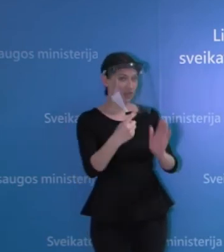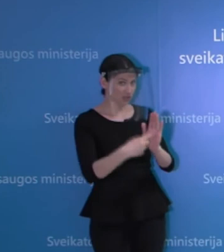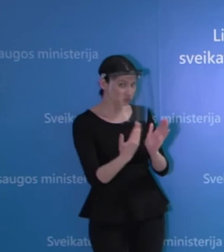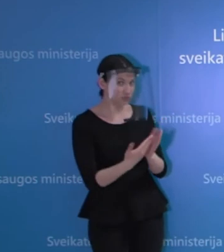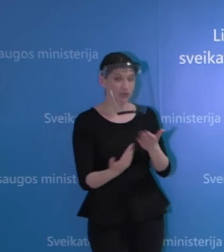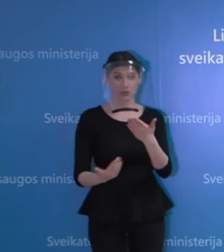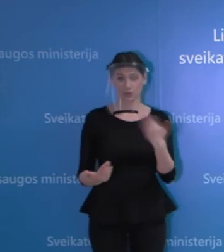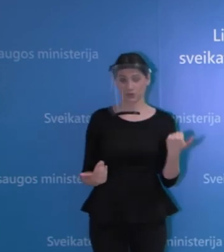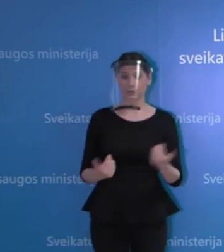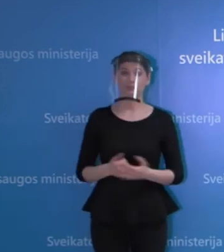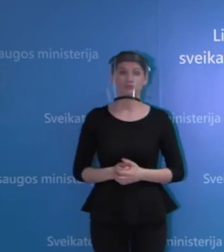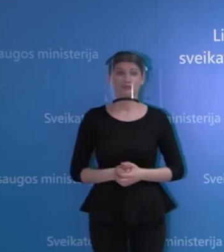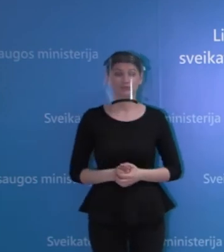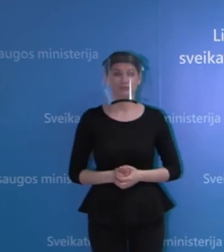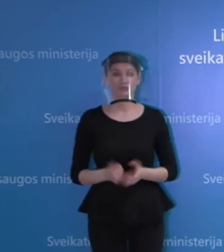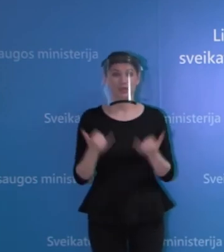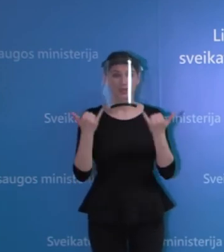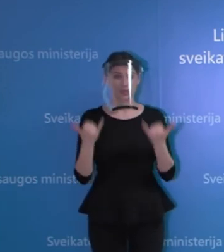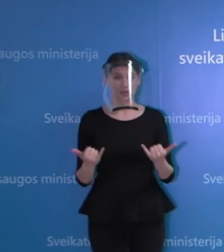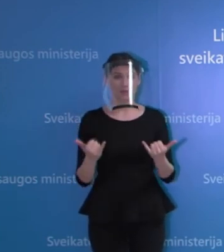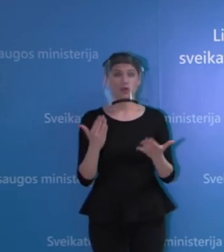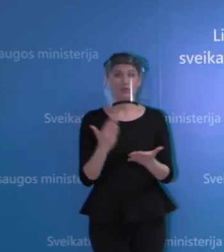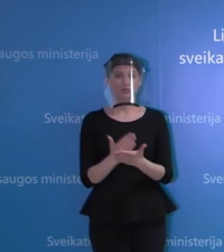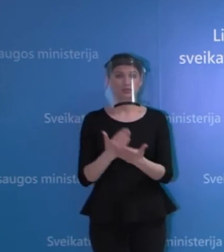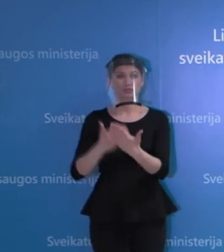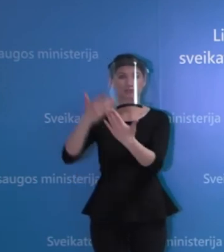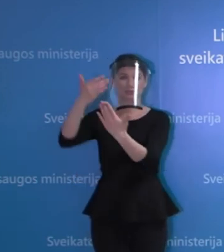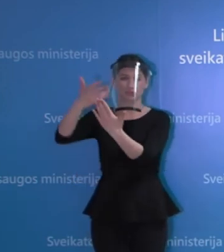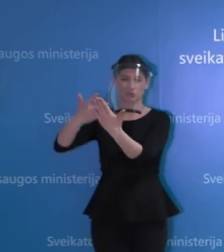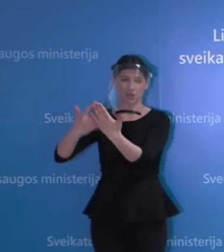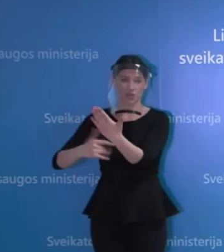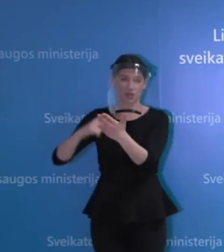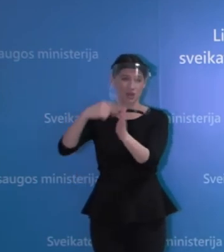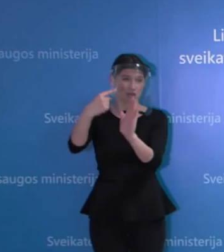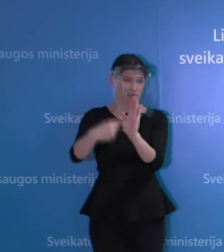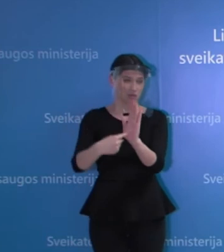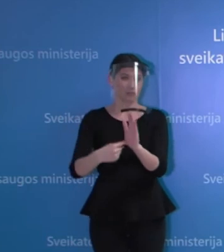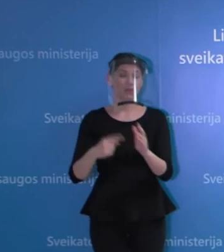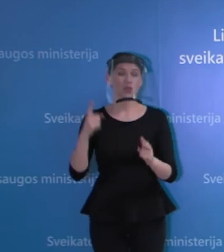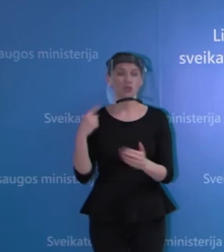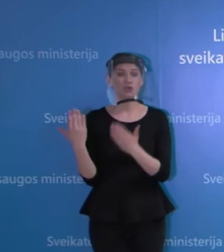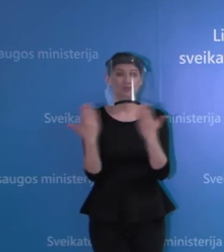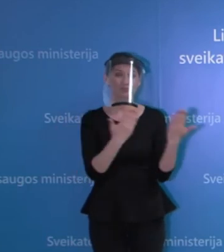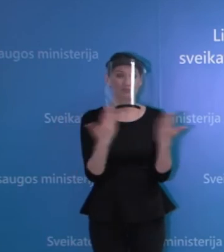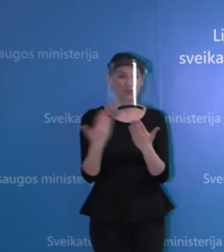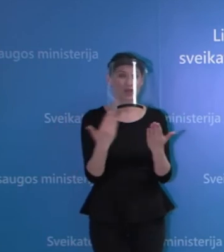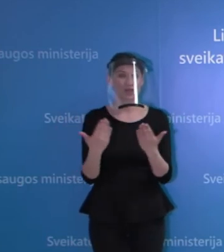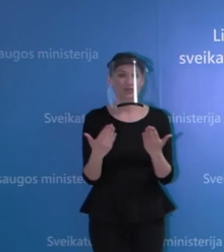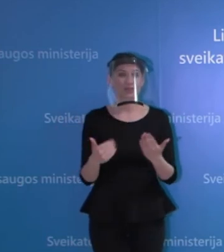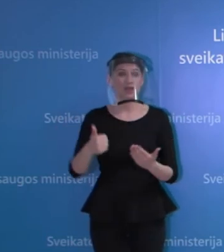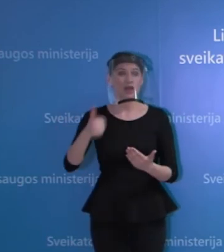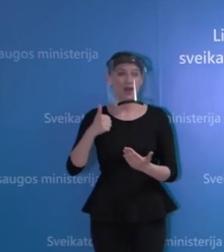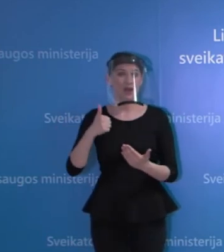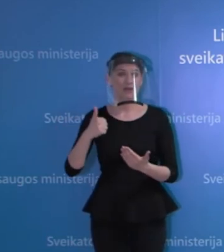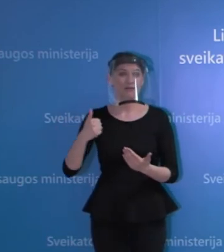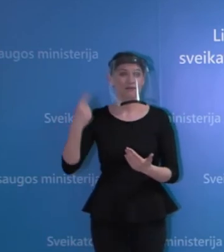Ačiū Jums labai. Dabar turime klausimų raštų, tai aš juos norėčiau perskaityti, kad ir kiti kolegos iš